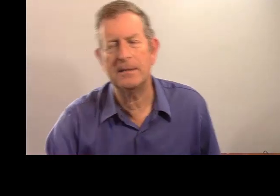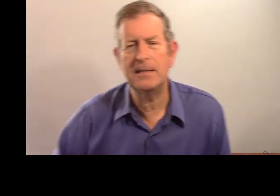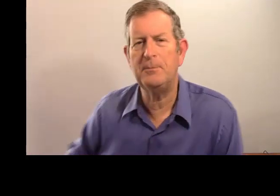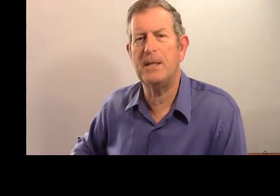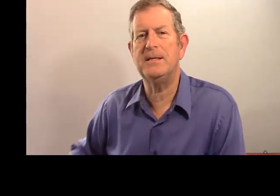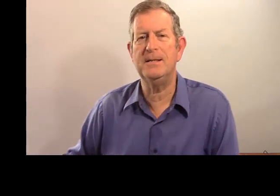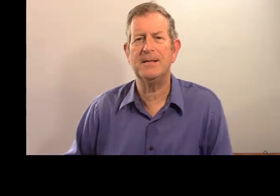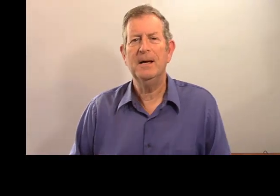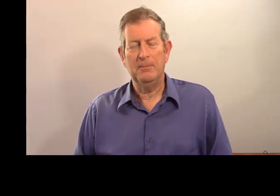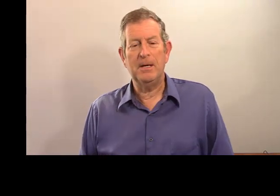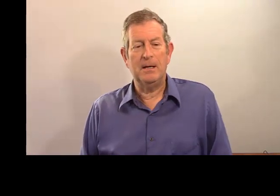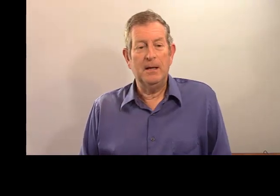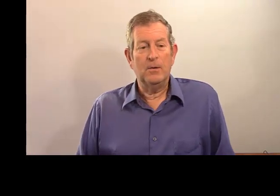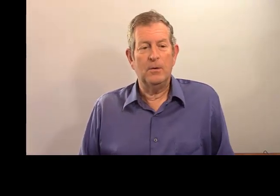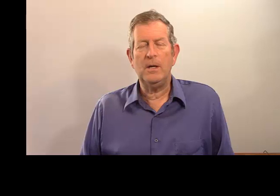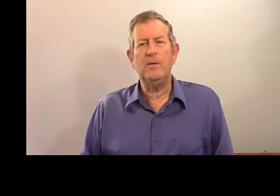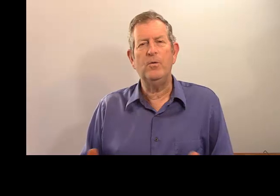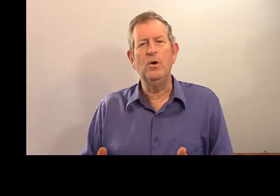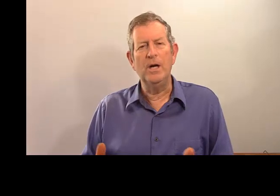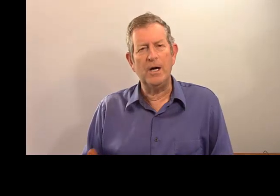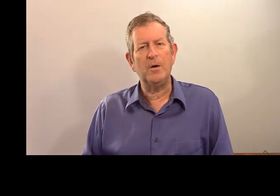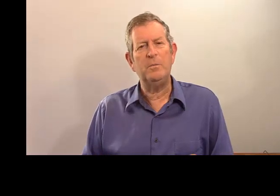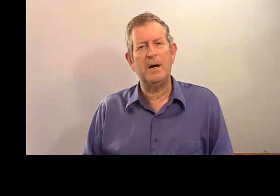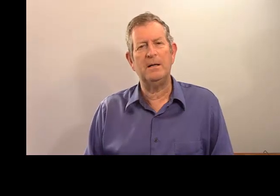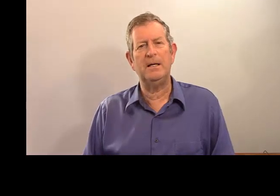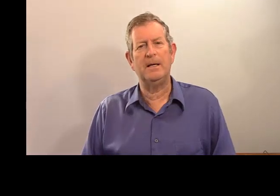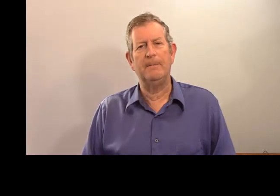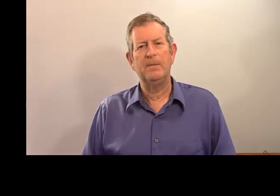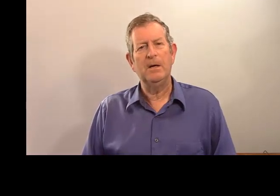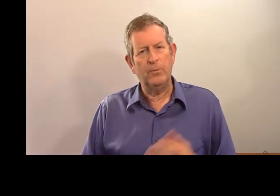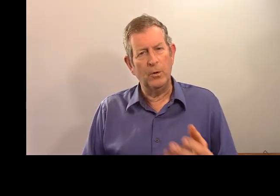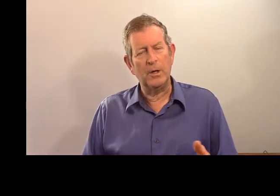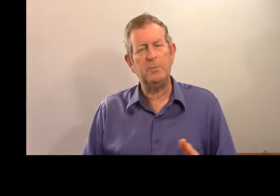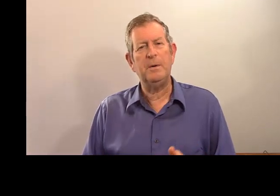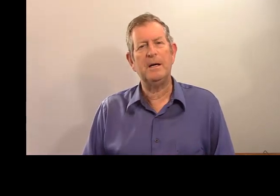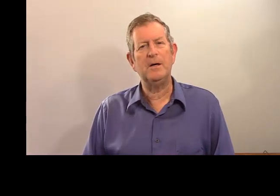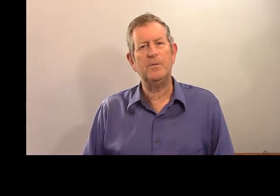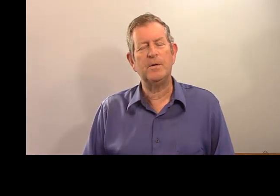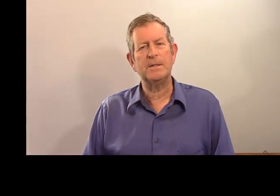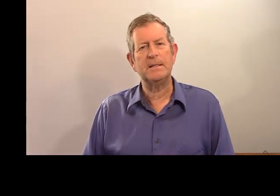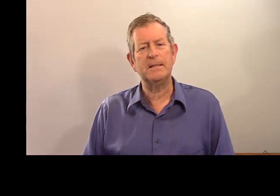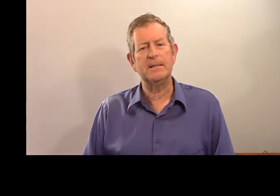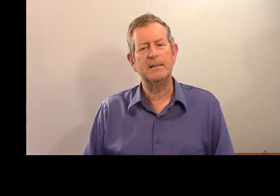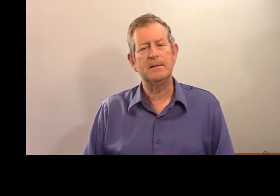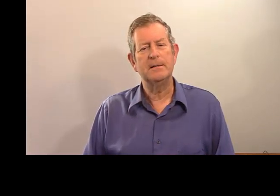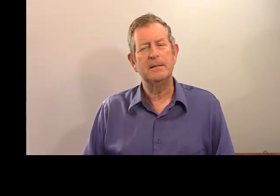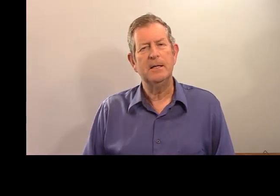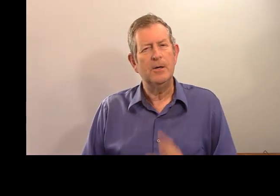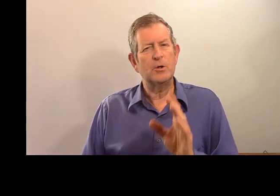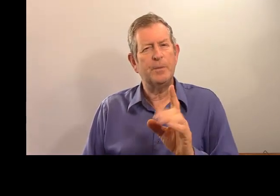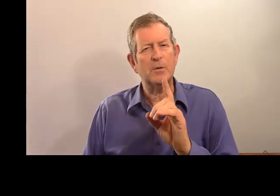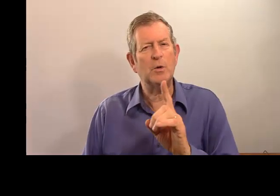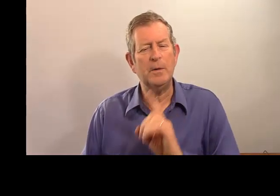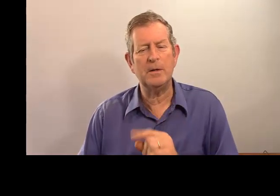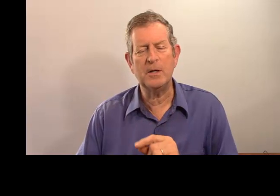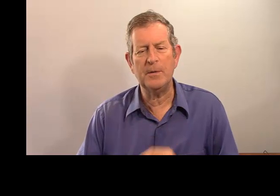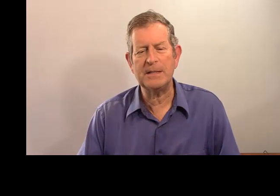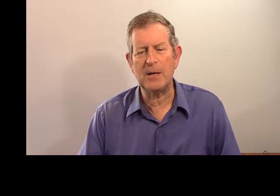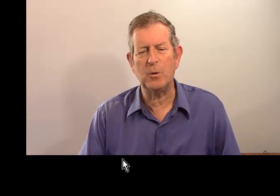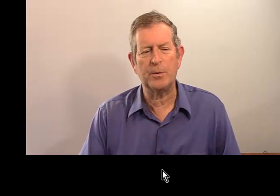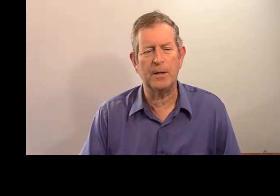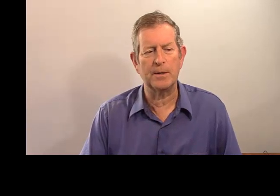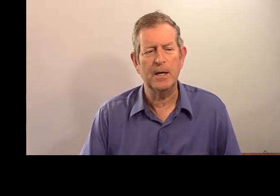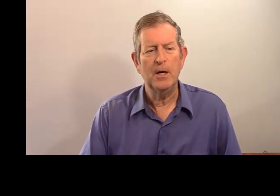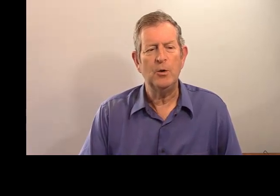Oubliez cette bêtise. Mais... Oui, vous leur parlez. Vous leur parlez en français. Je pense...